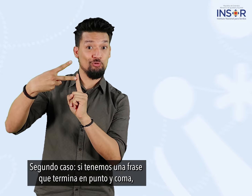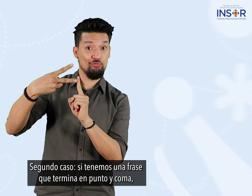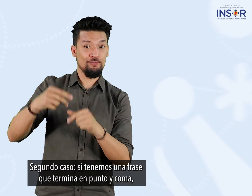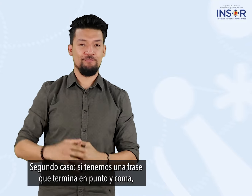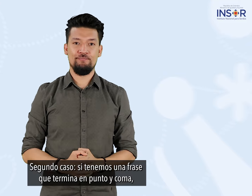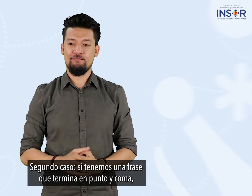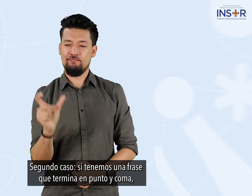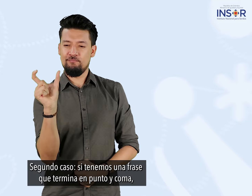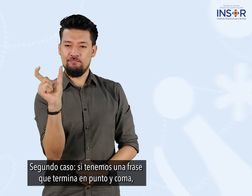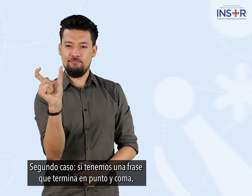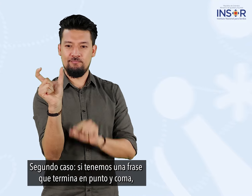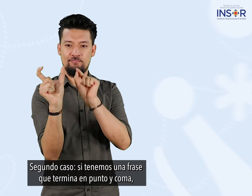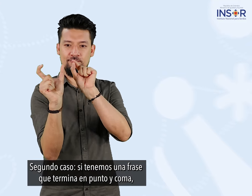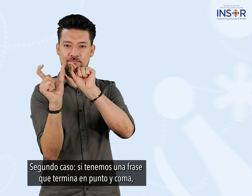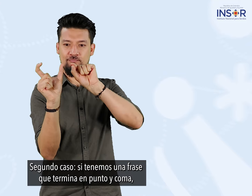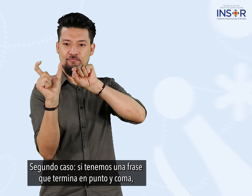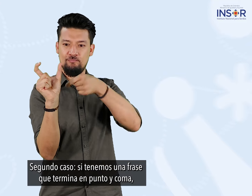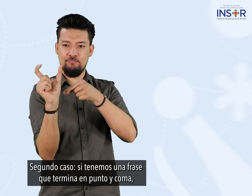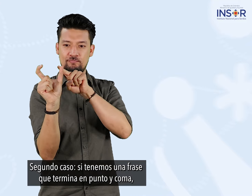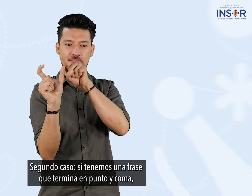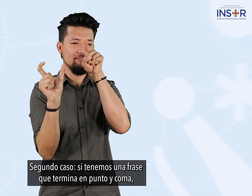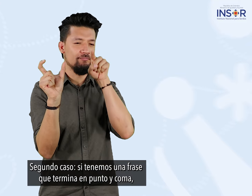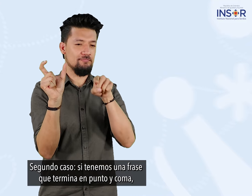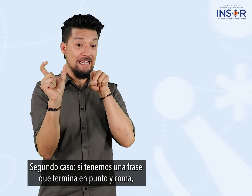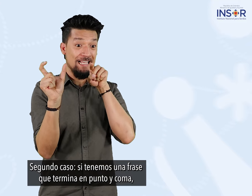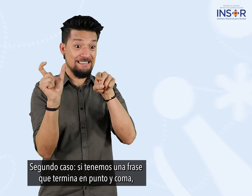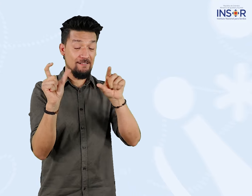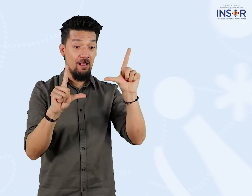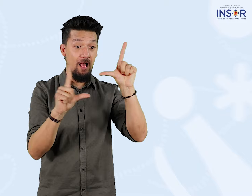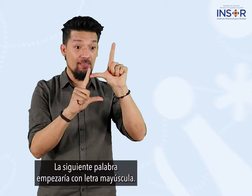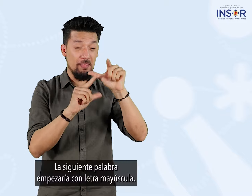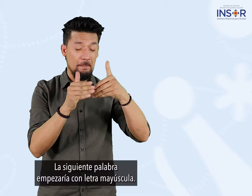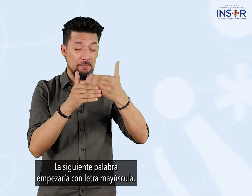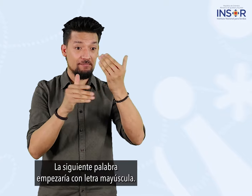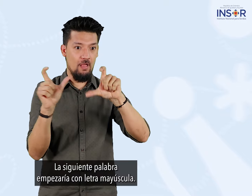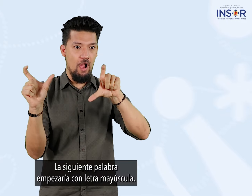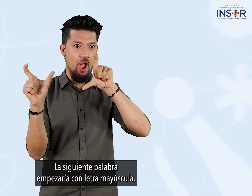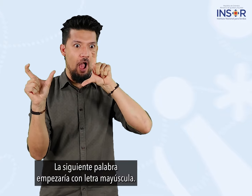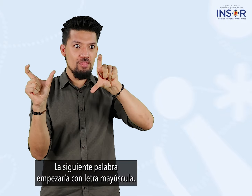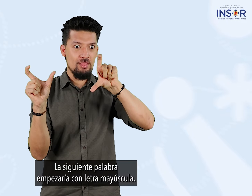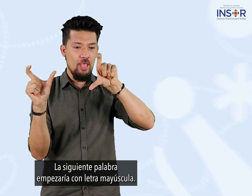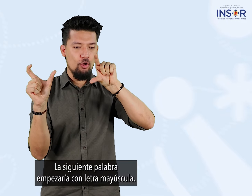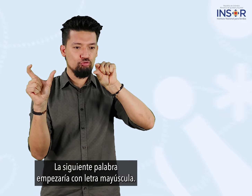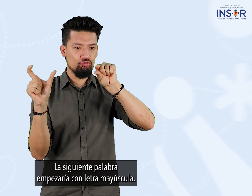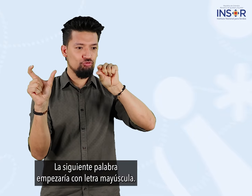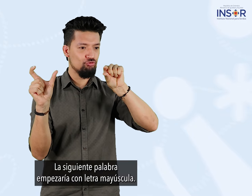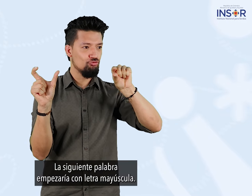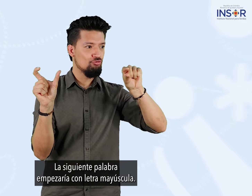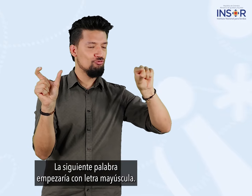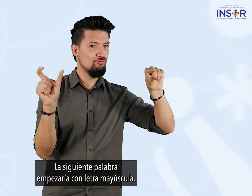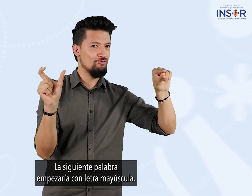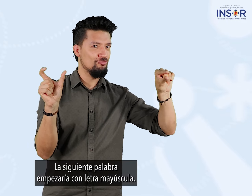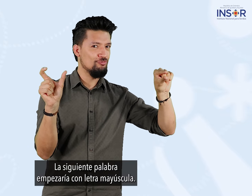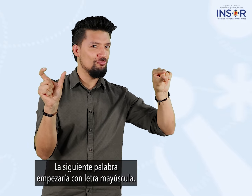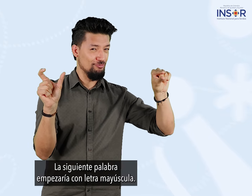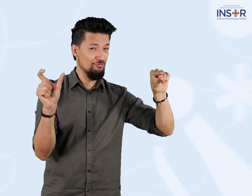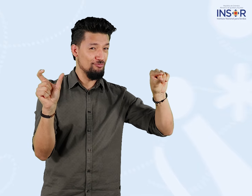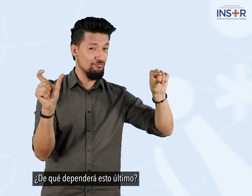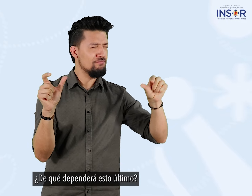si tenemos una frase que termina en punto y coma la siguiente palabra empezaría con letra mayúscula de